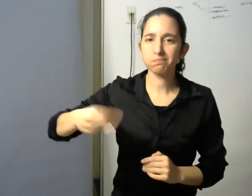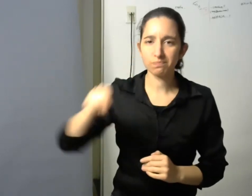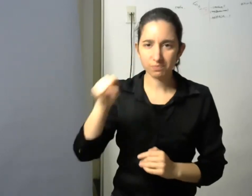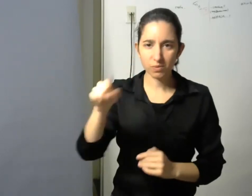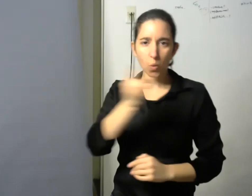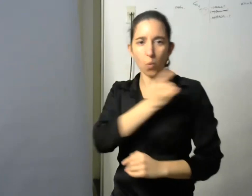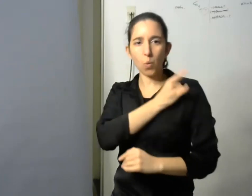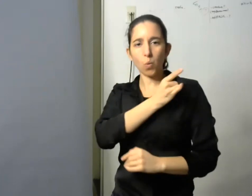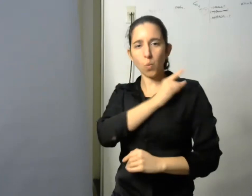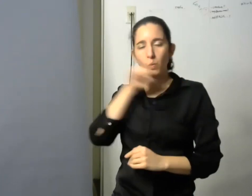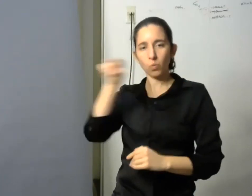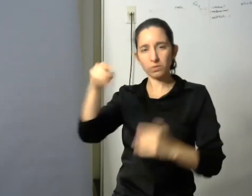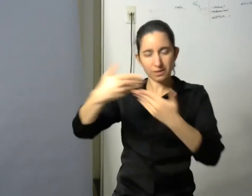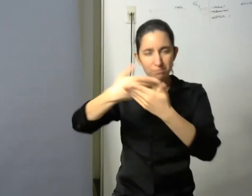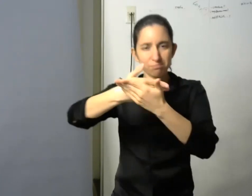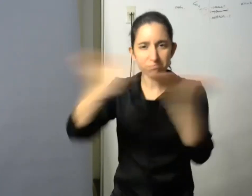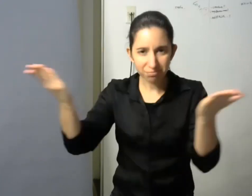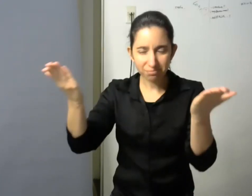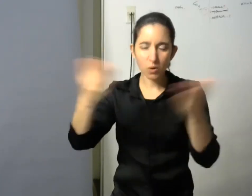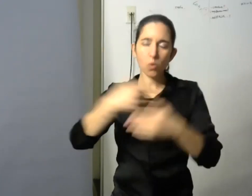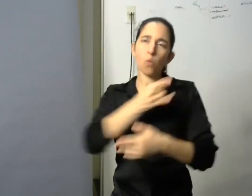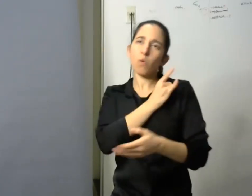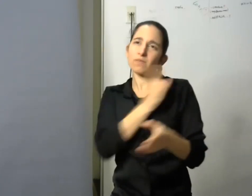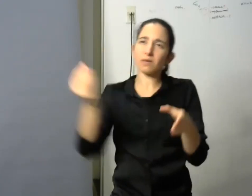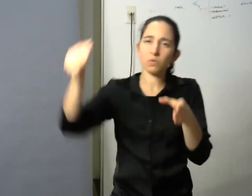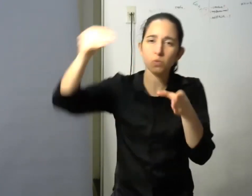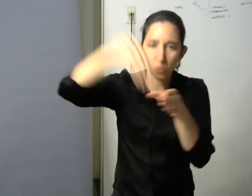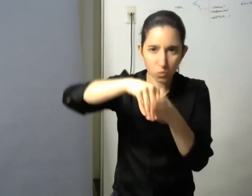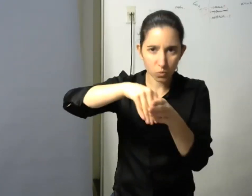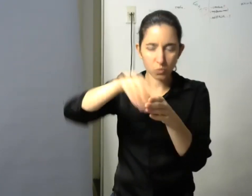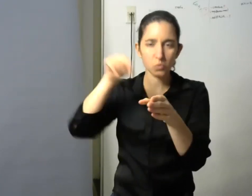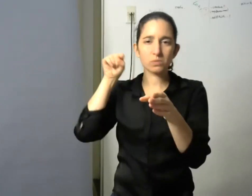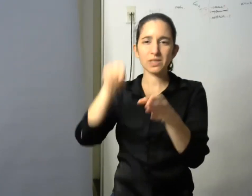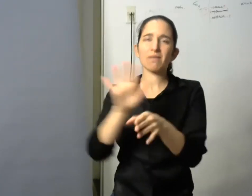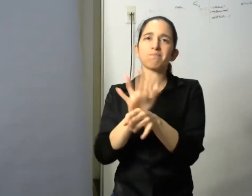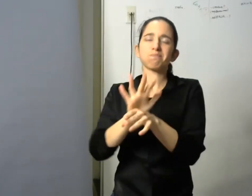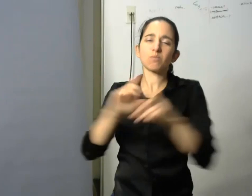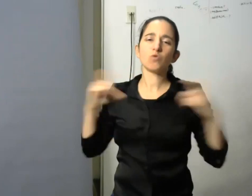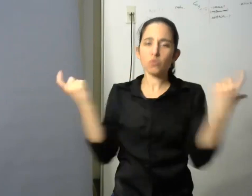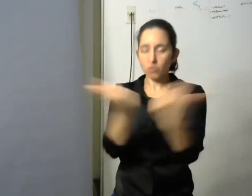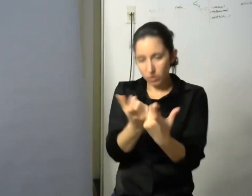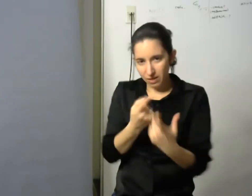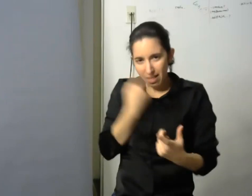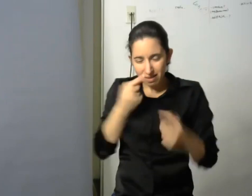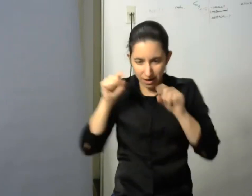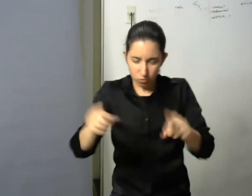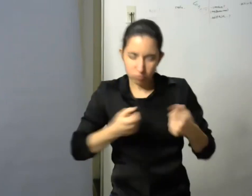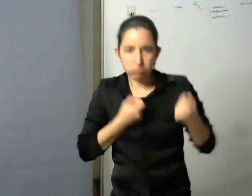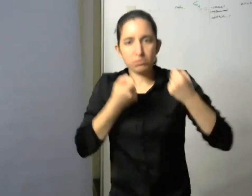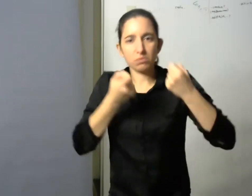abierta inclusiva al servicio de los intereses del pueblo ¿no? este tipo de cuestiones que normalmente las universidades quizá no han